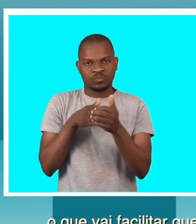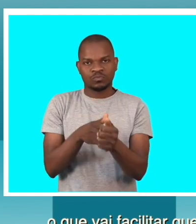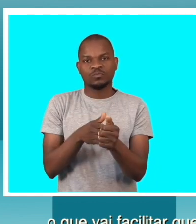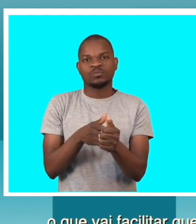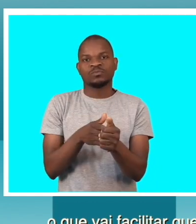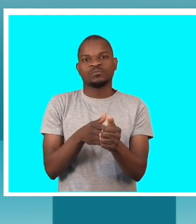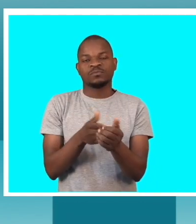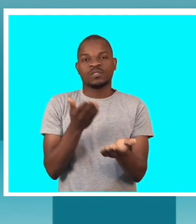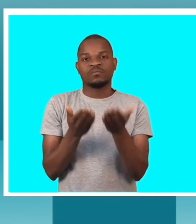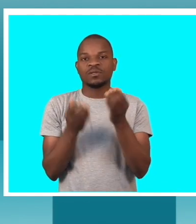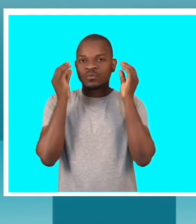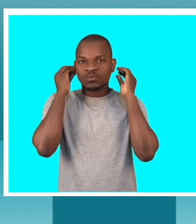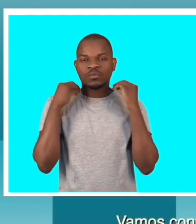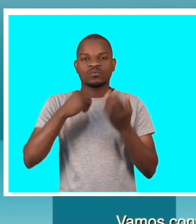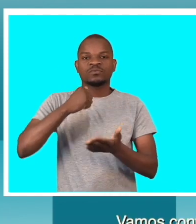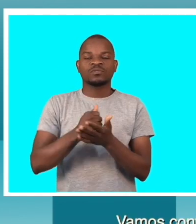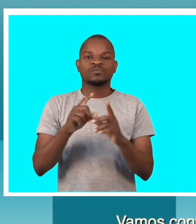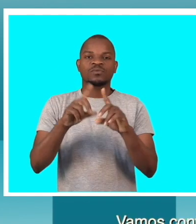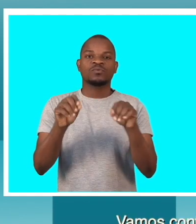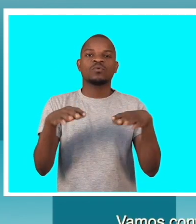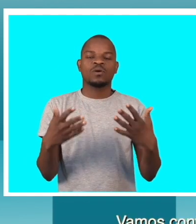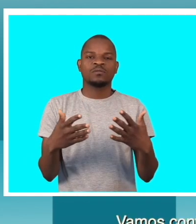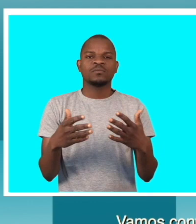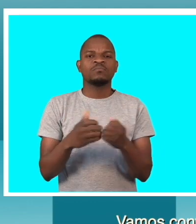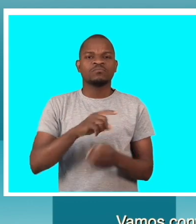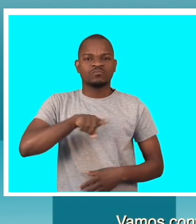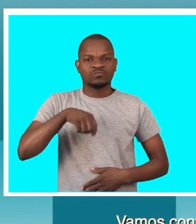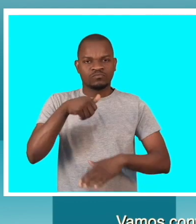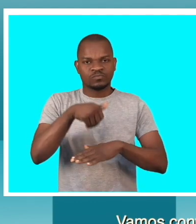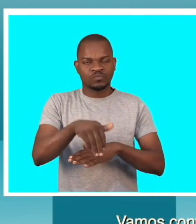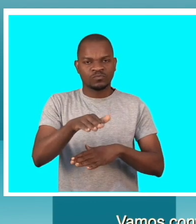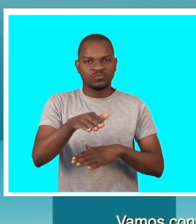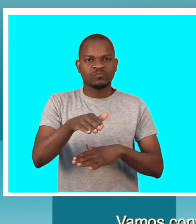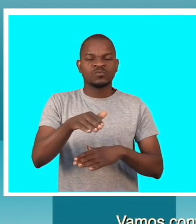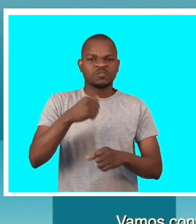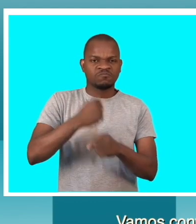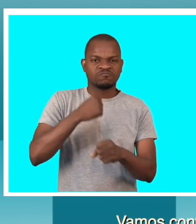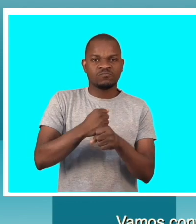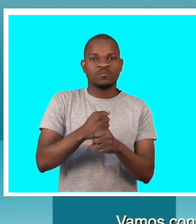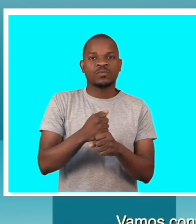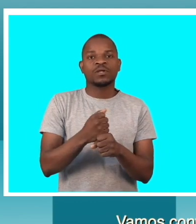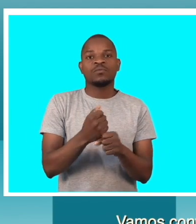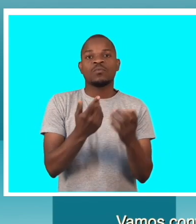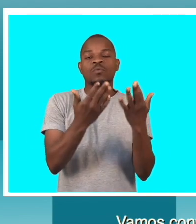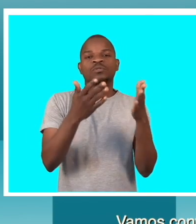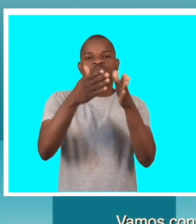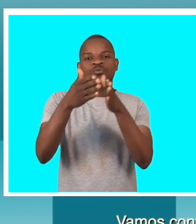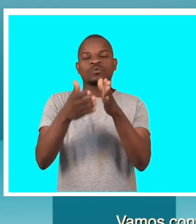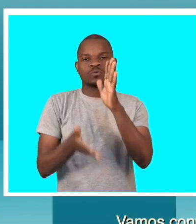prescrição médica. Vamos continuar a trabalhar para que mais gente possa saber ler em braile, mais gente com deficiência visual